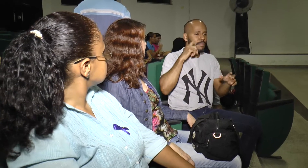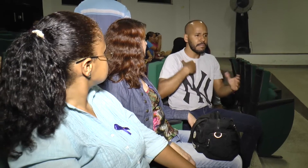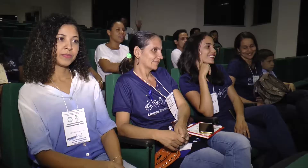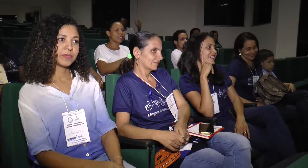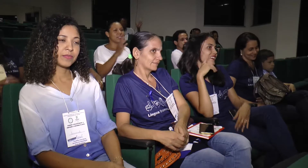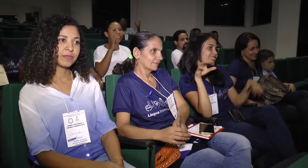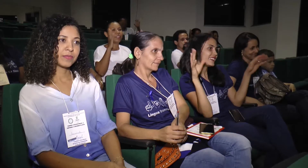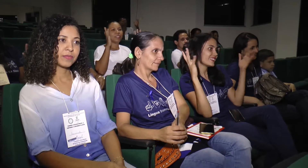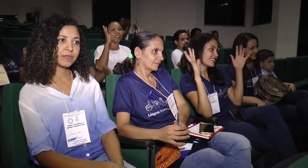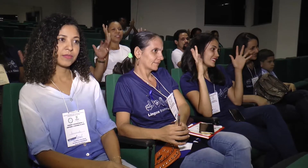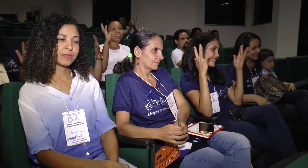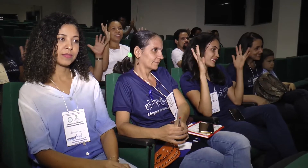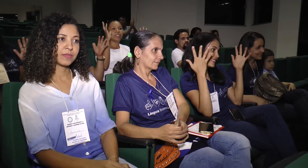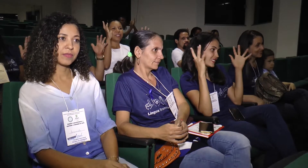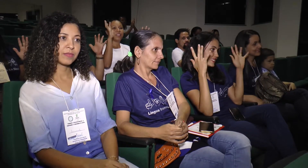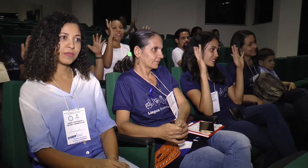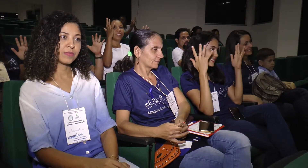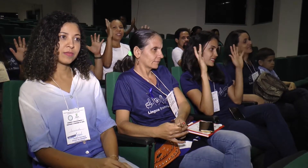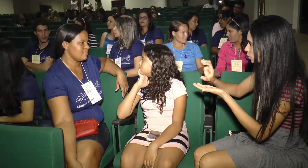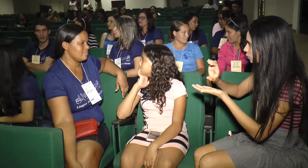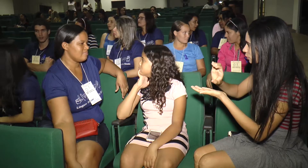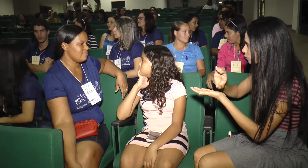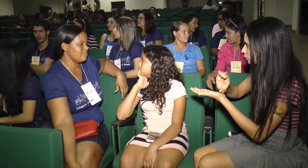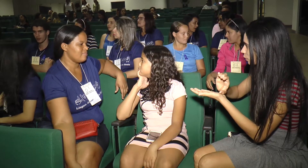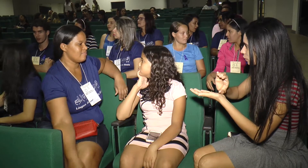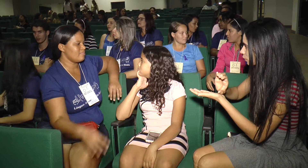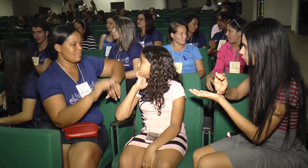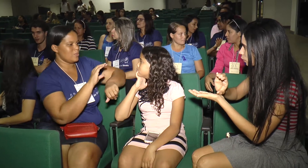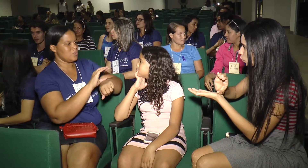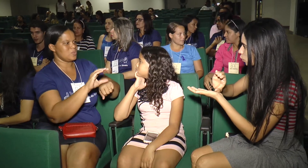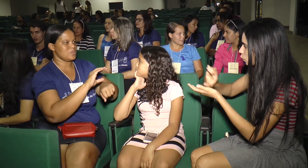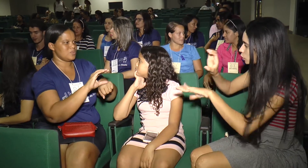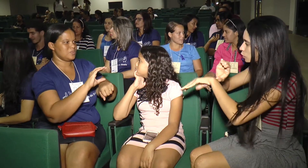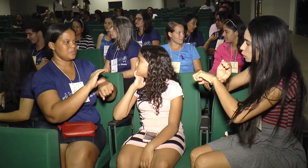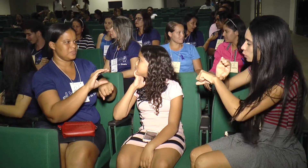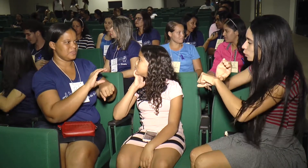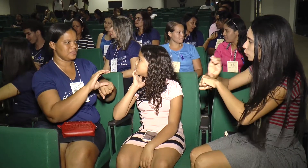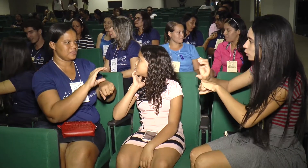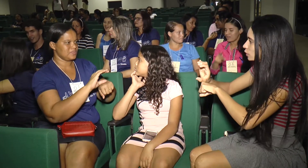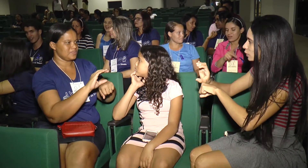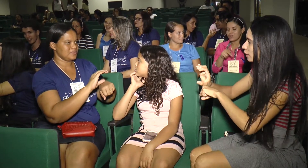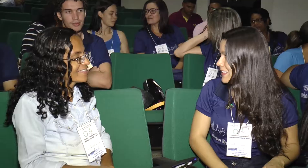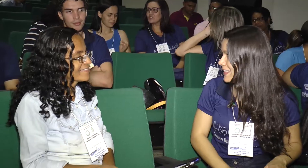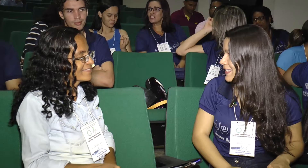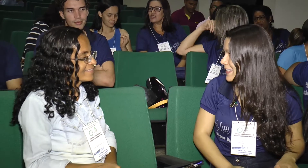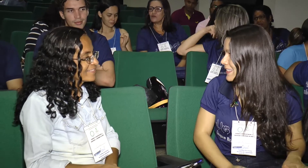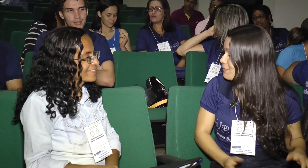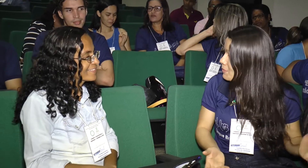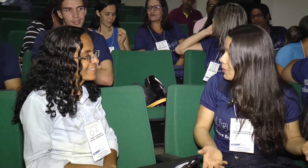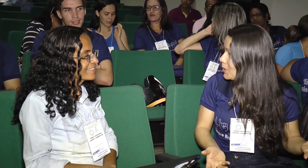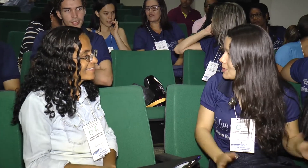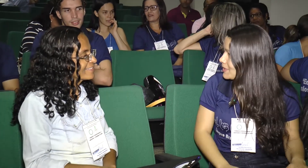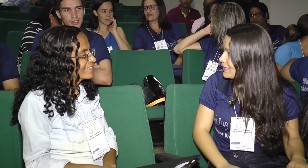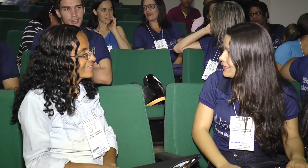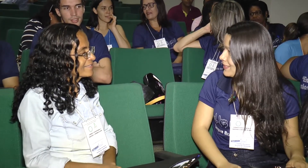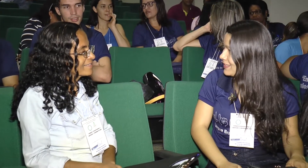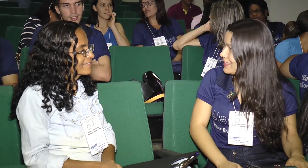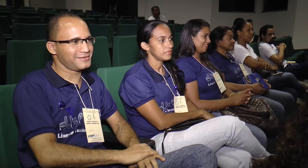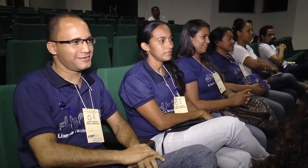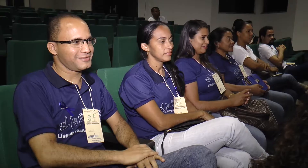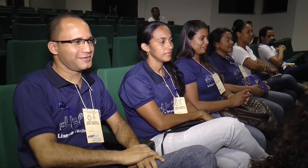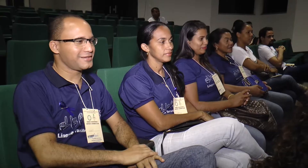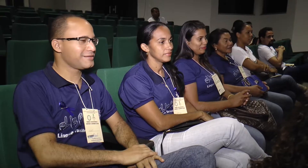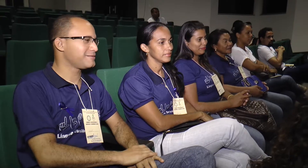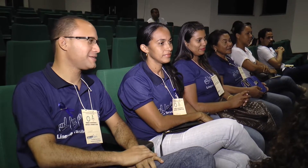neste encontro Para os cursistas do núcleo de capacitação e apoio pedagógico Às escolas de educação básica A